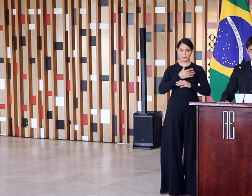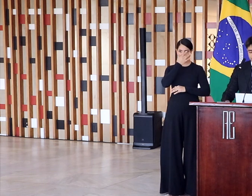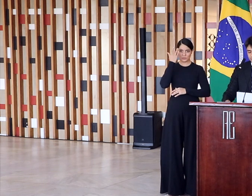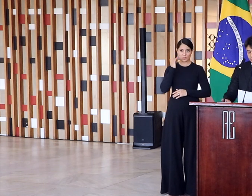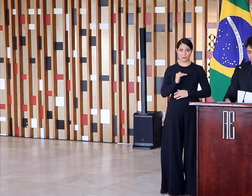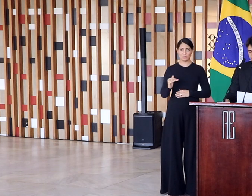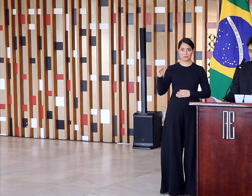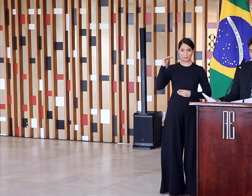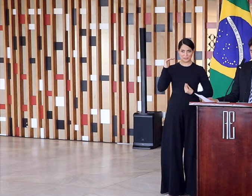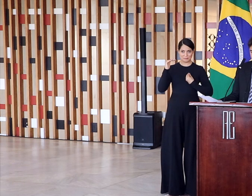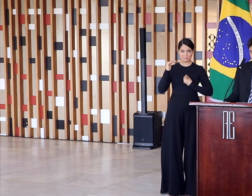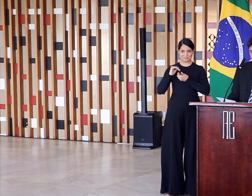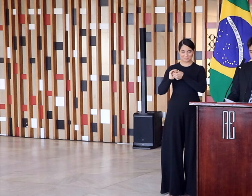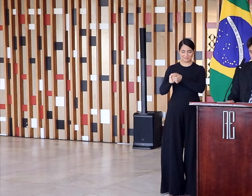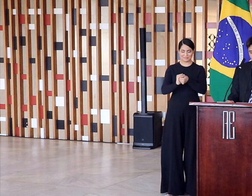presentes.